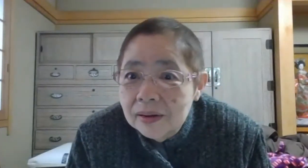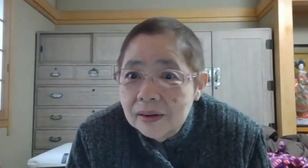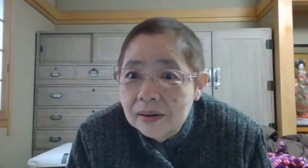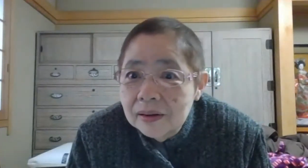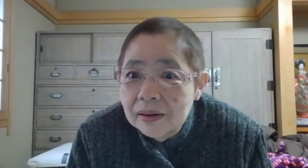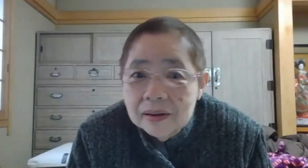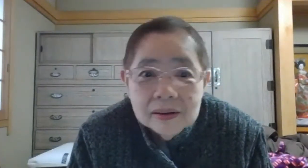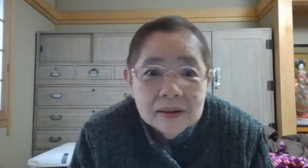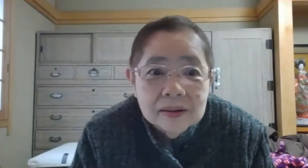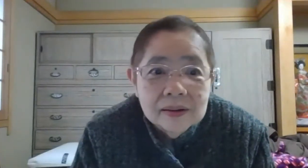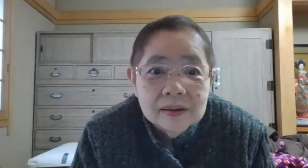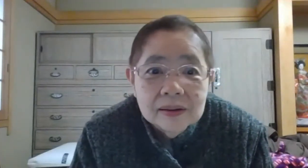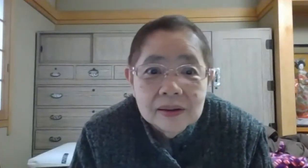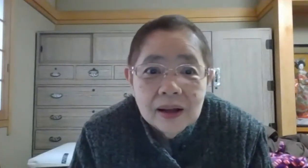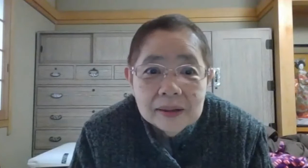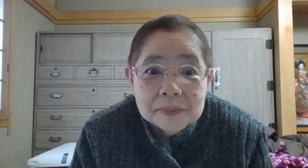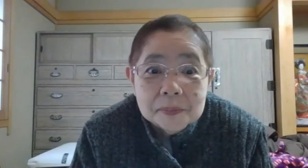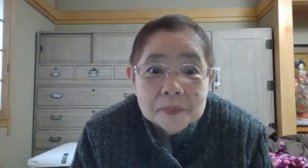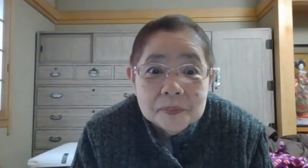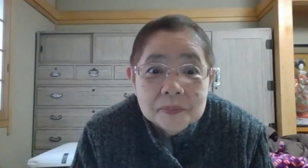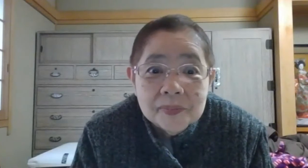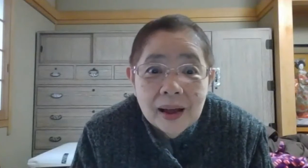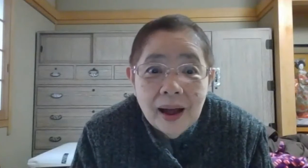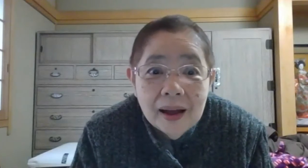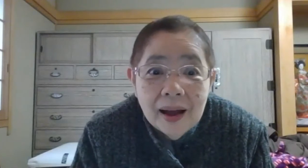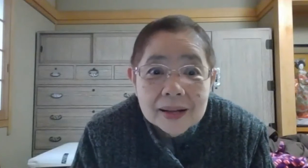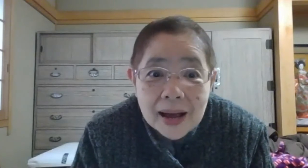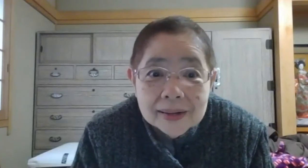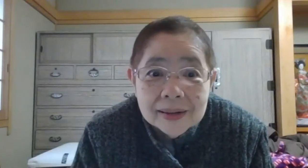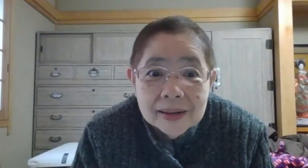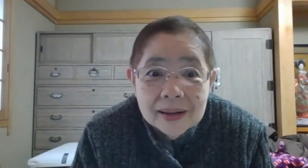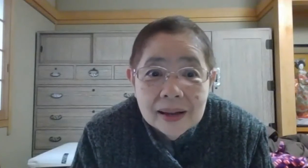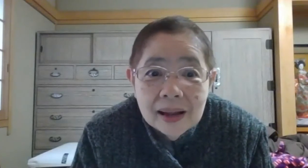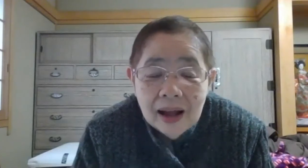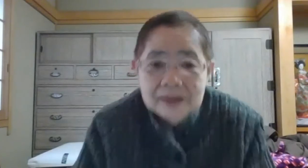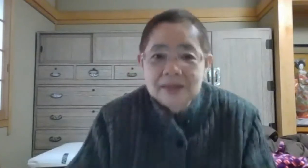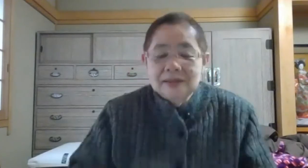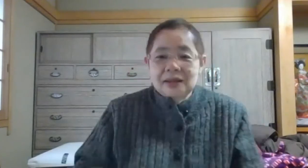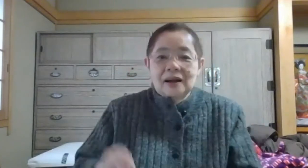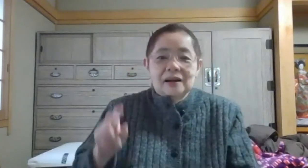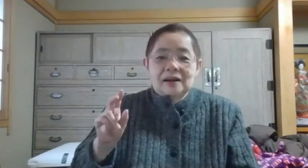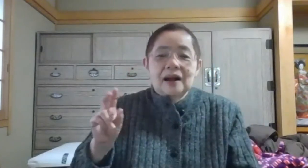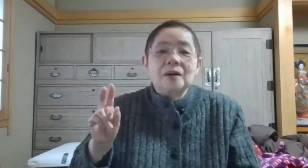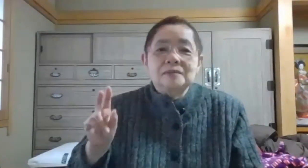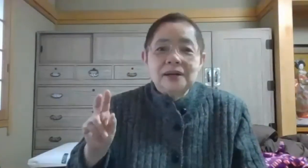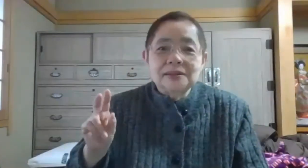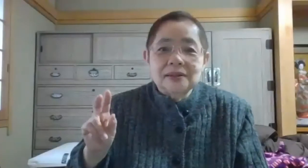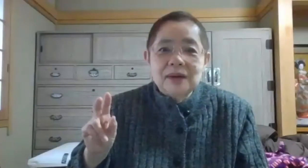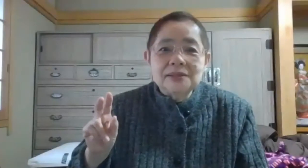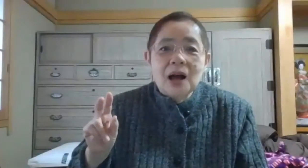私やってみてもいいですかはいハラさんはいはい最後のリまずカ